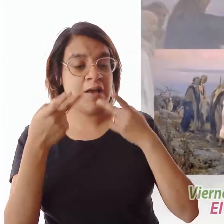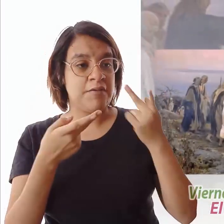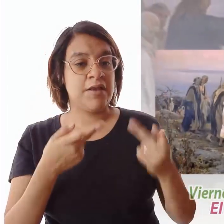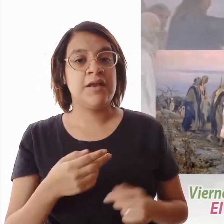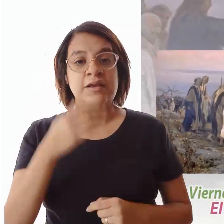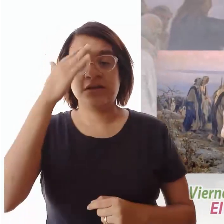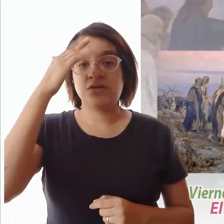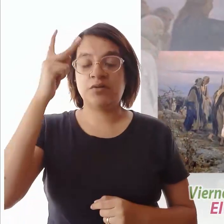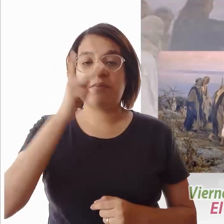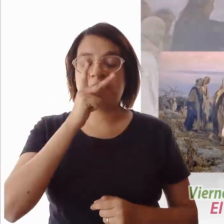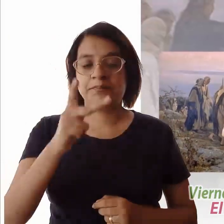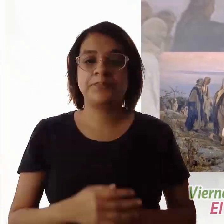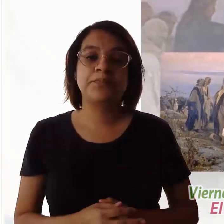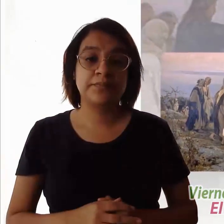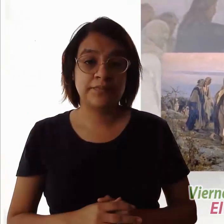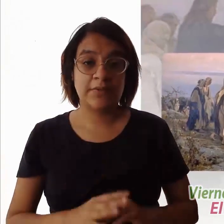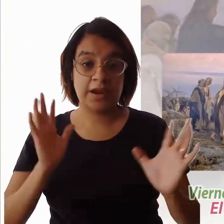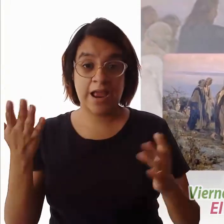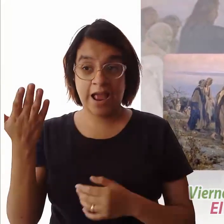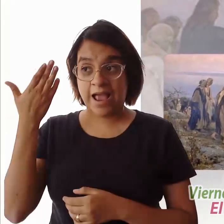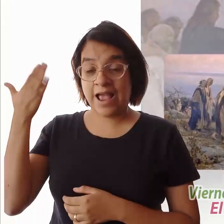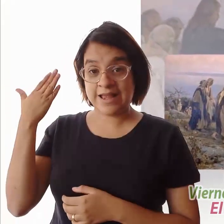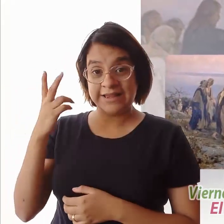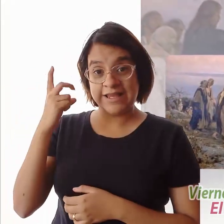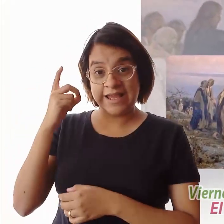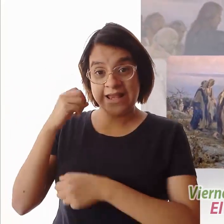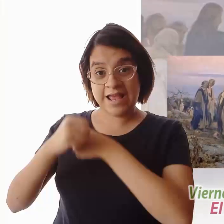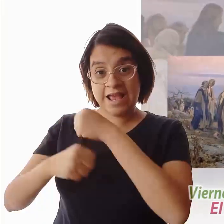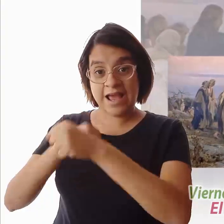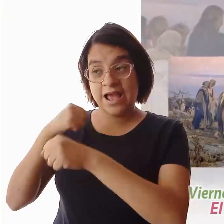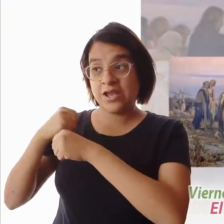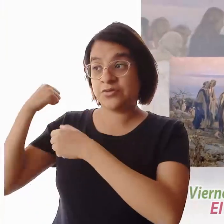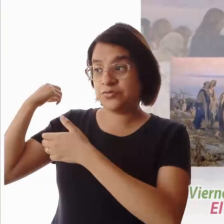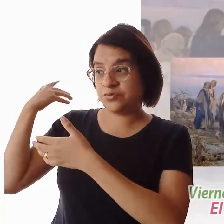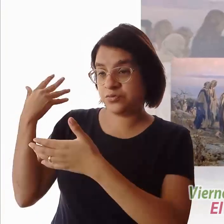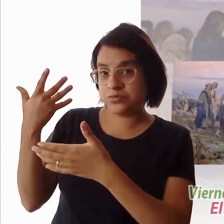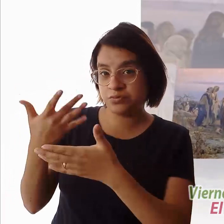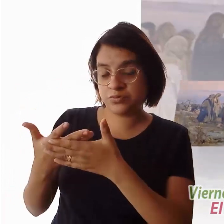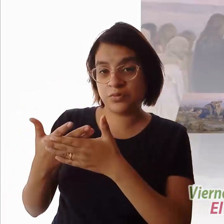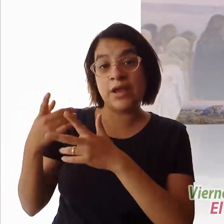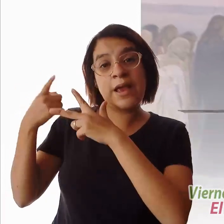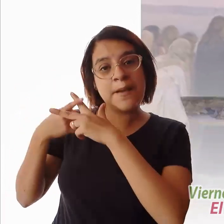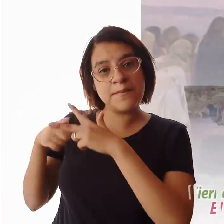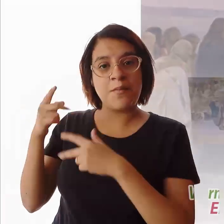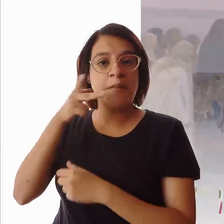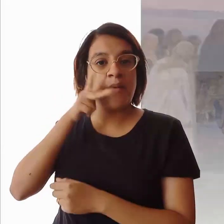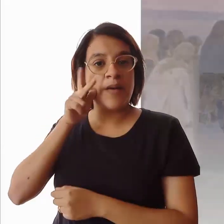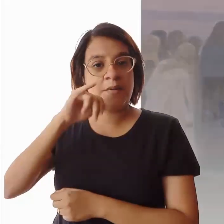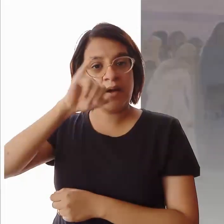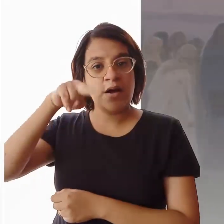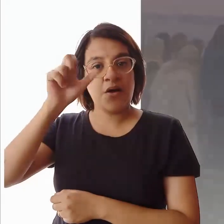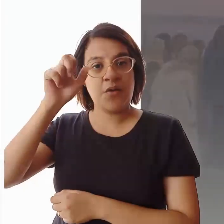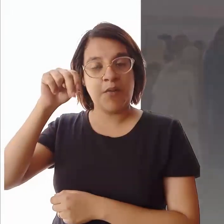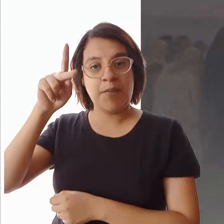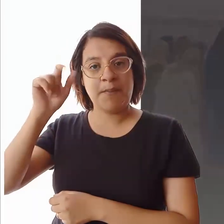Palabra del Señor. Desde hace ya 30 años, por inspiración del Papa Juan Pablo II, se celebra en este día la Jornada